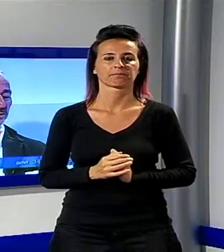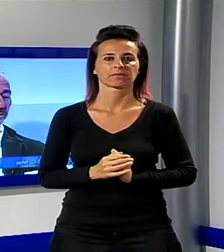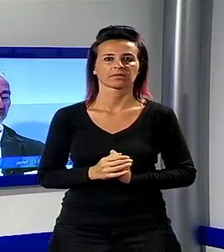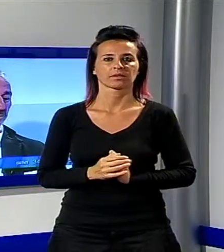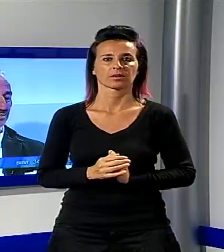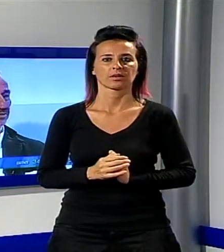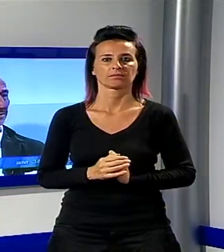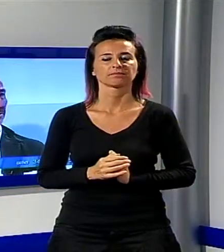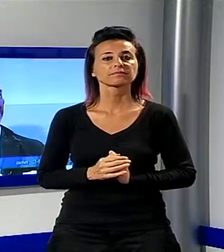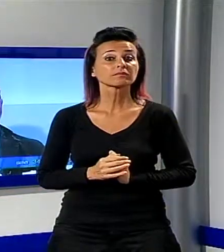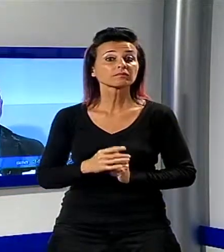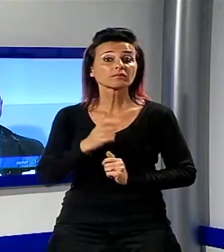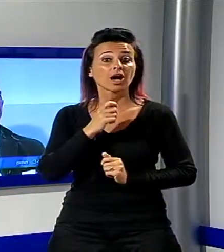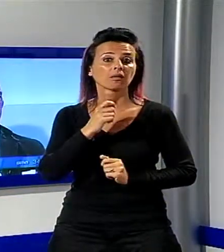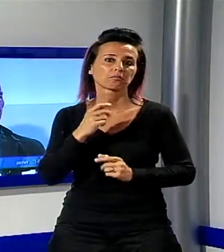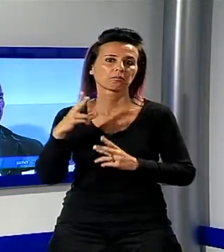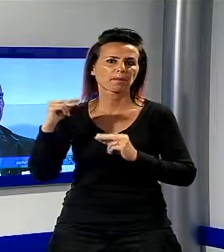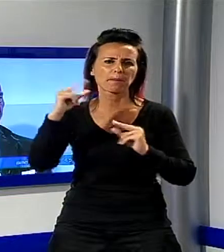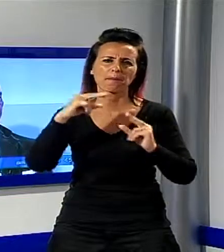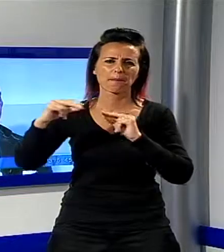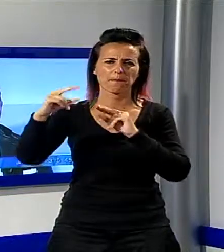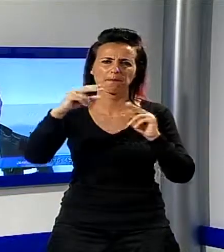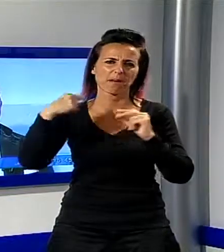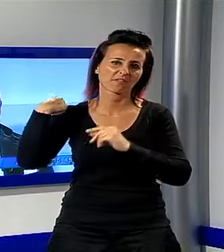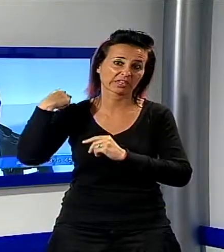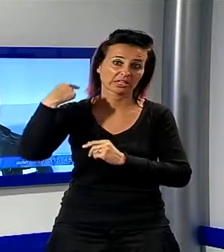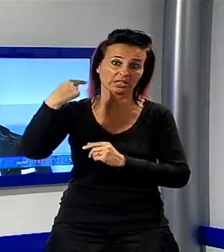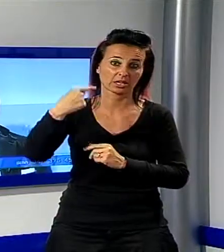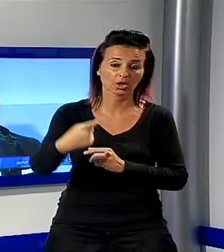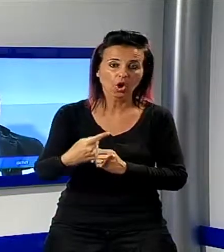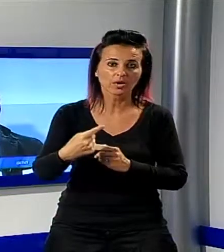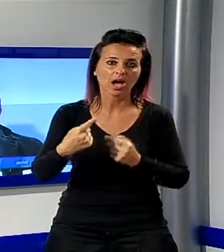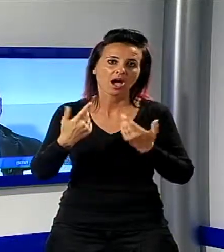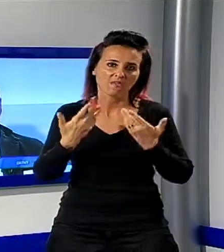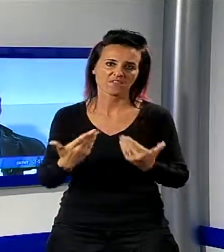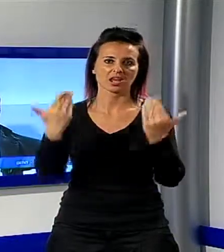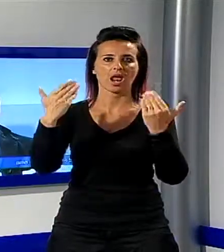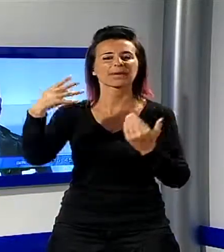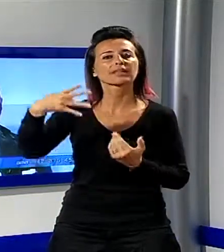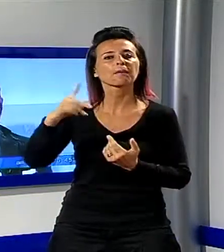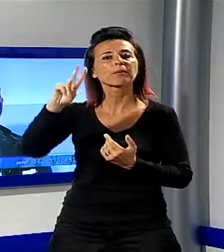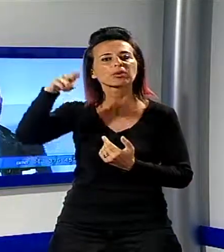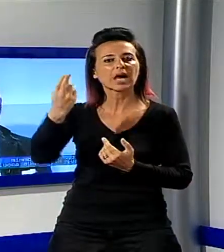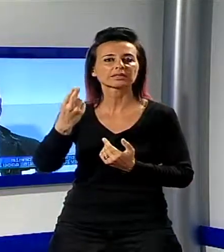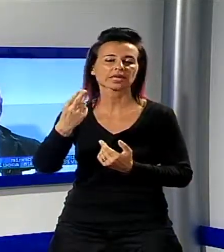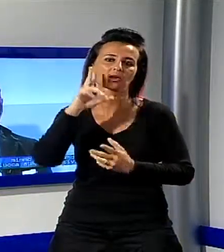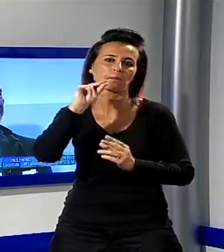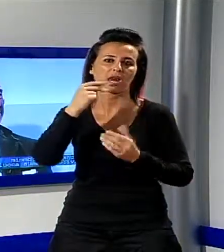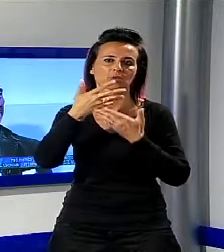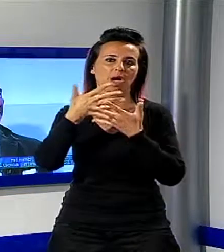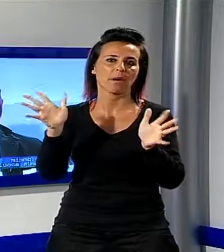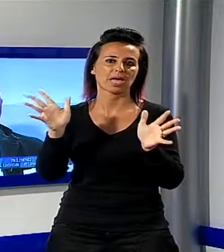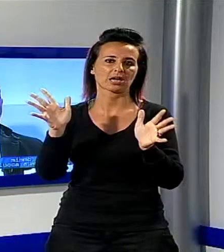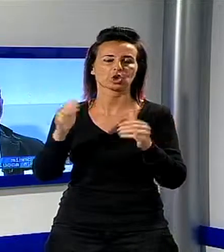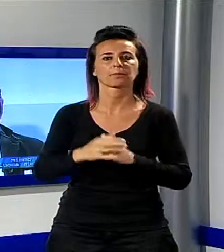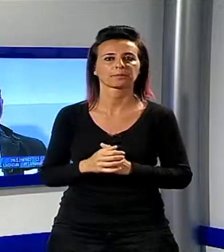indiscrezioni che si sono rincorse negli ultimi mesi, Mimo D'Alessandro è uscito allo scoperto nel corso dell'ultima puntata stagionale di